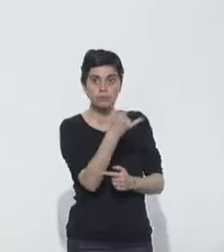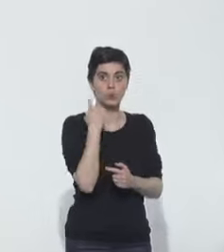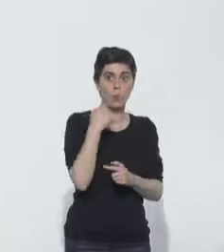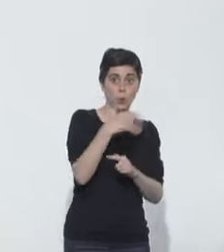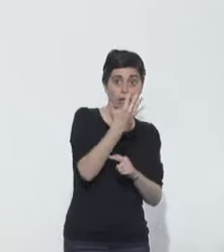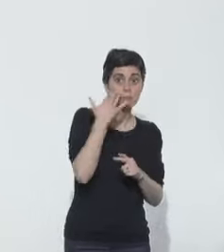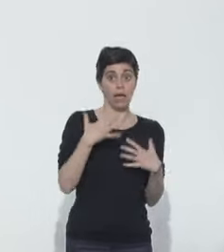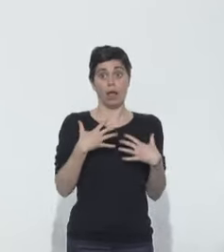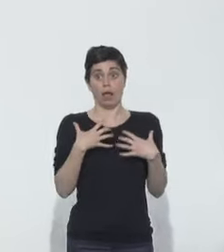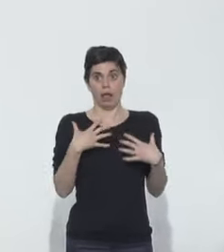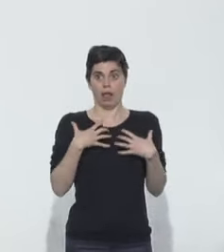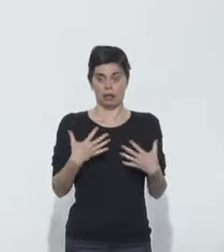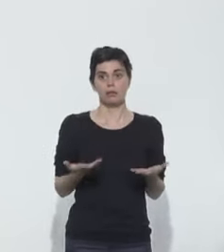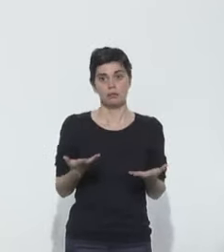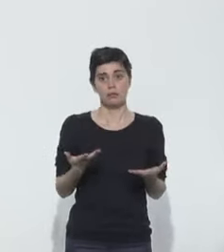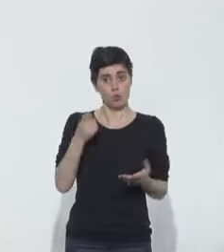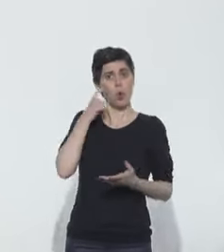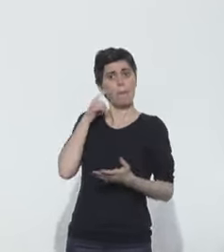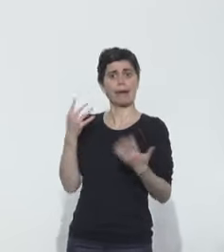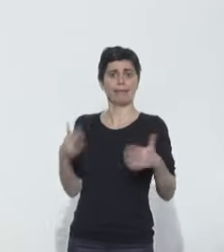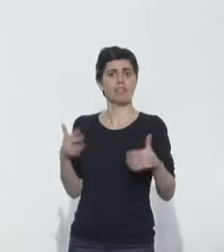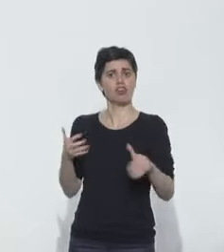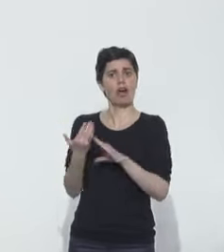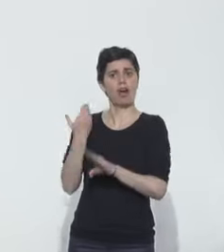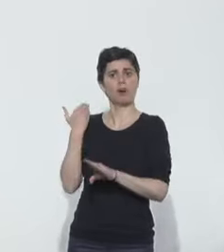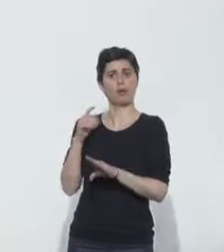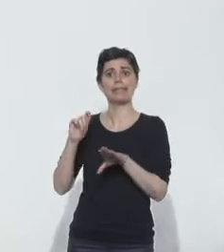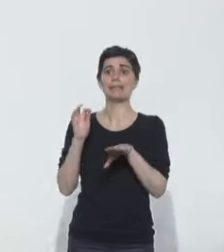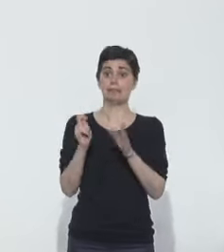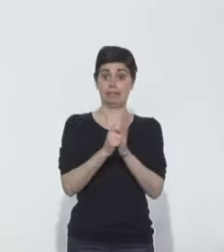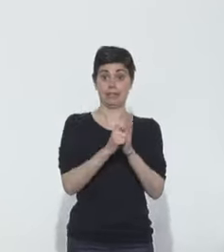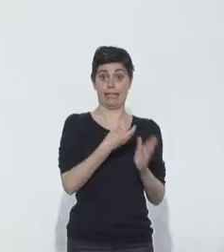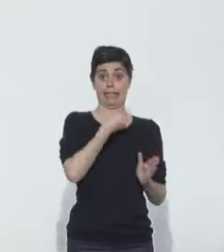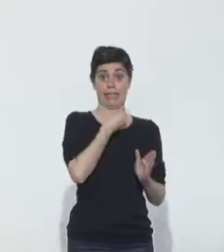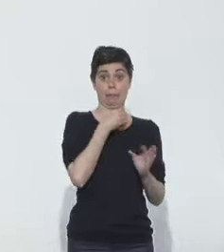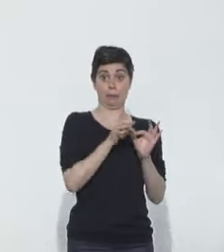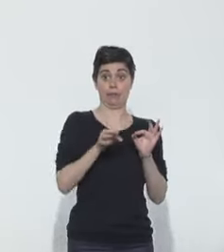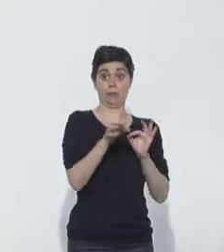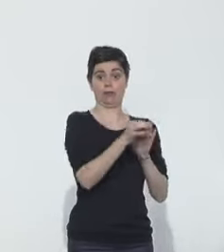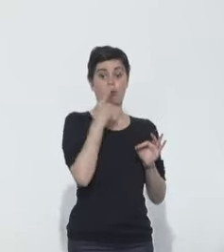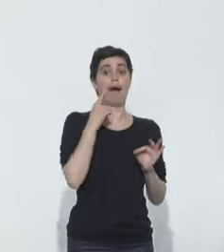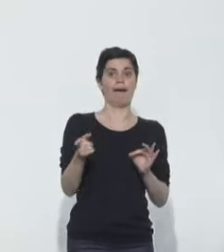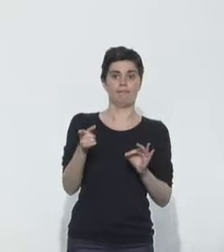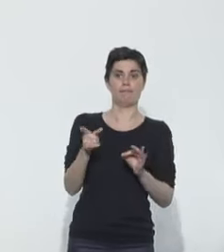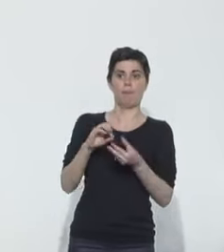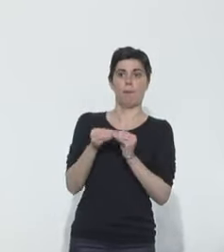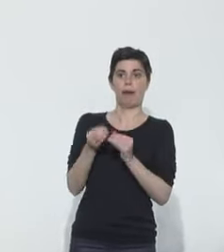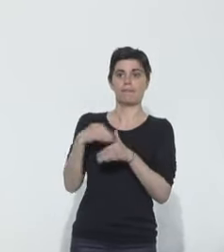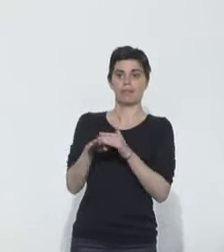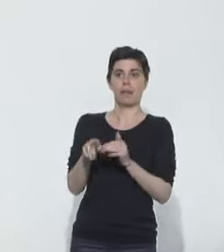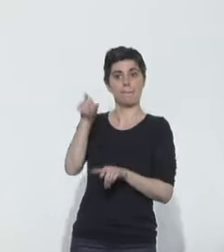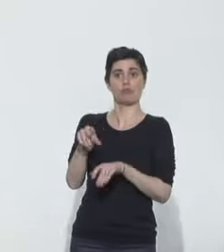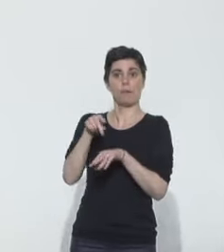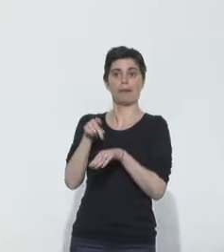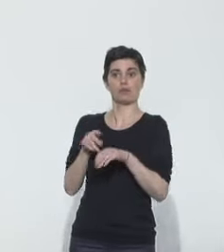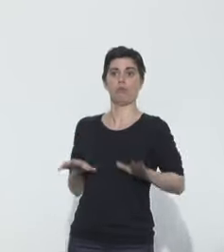respiratoire. C'est une constatation que nous avions déjà faite lors d'épidémies grippales, par exemple, où on observe plus de formes sévères chez les patients présentant